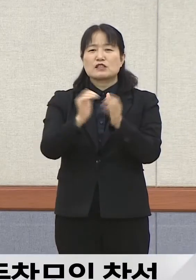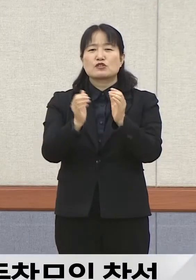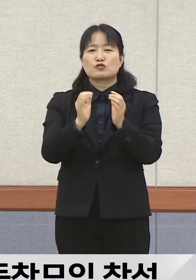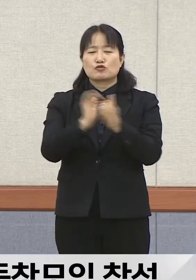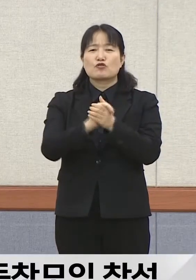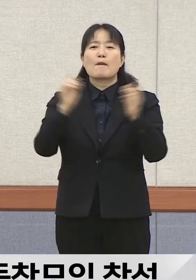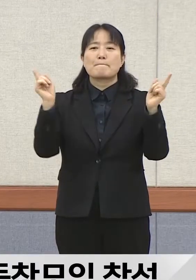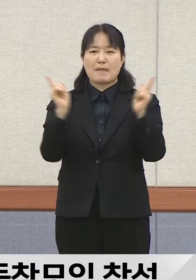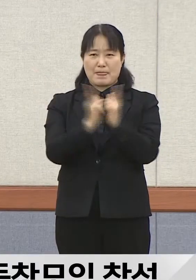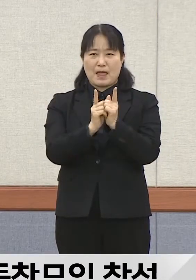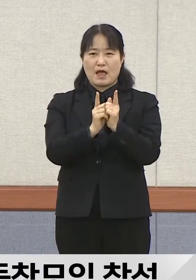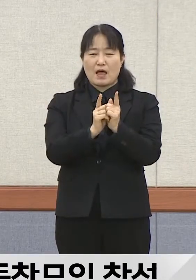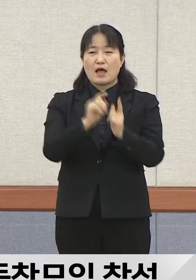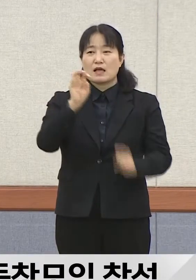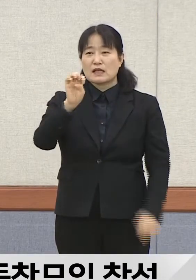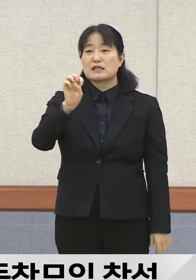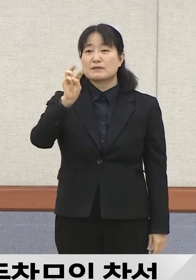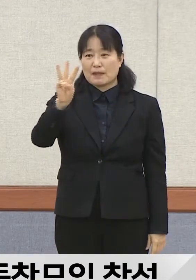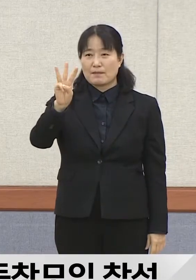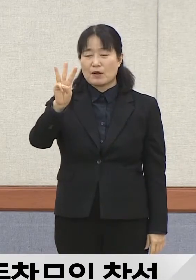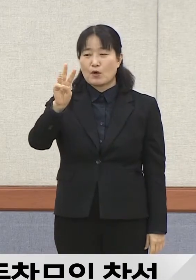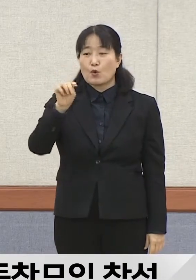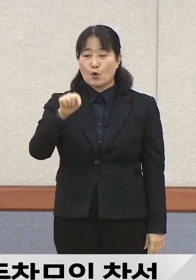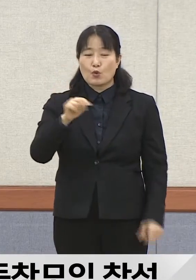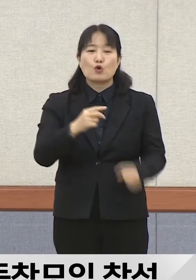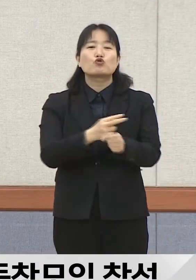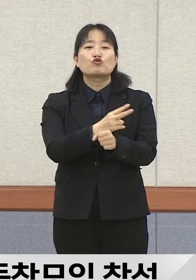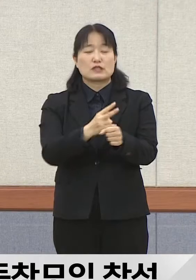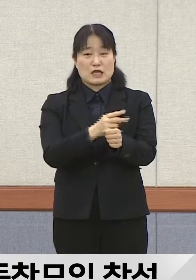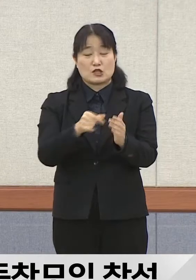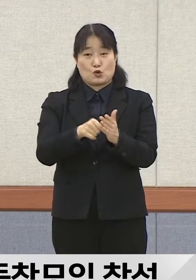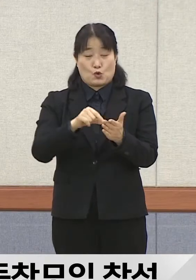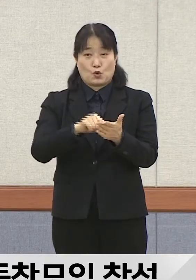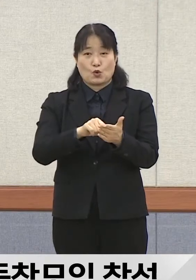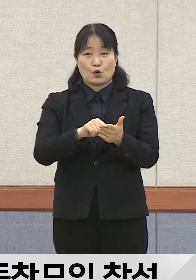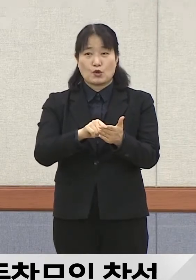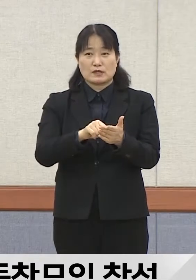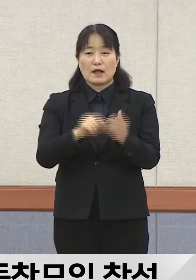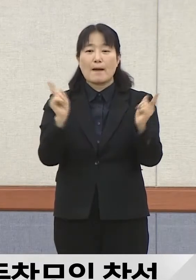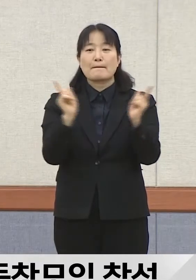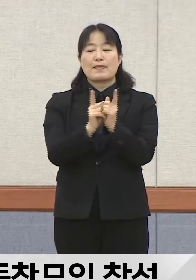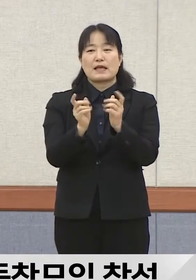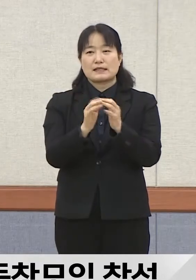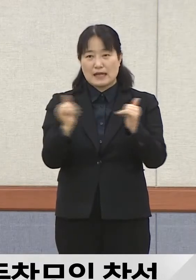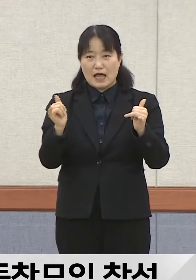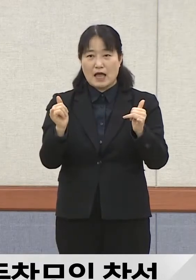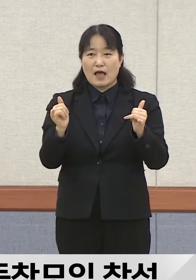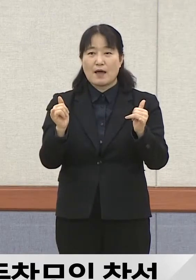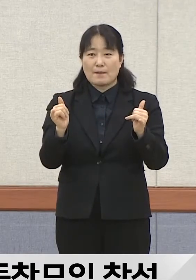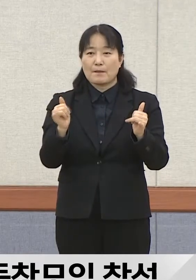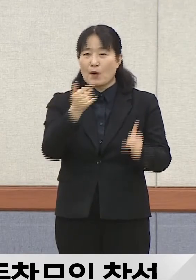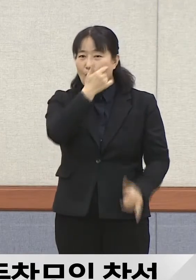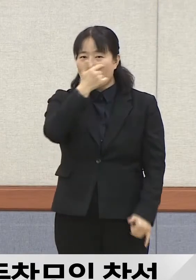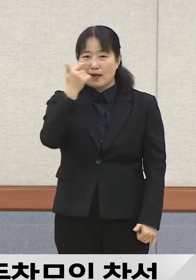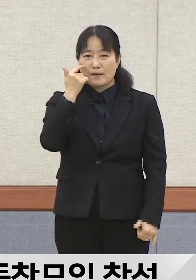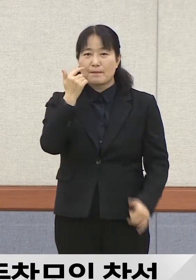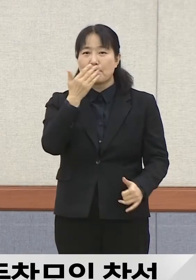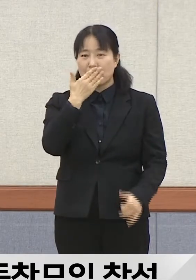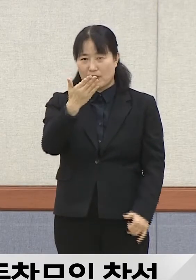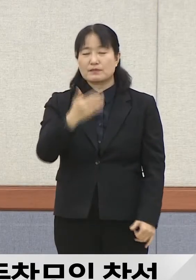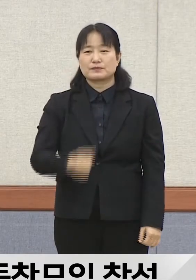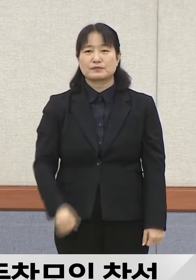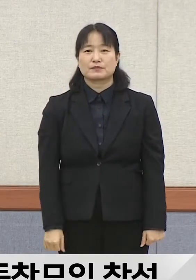44번 확진자 이게 한 2시간 정도 돼서 이분들에 대해서도 신원 파악이 될 것으로 추정이 되고 있습니다.